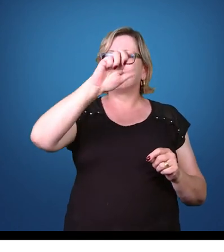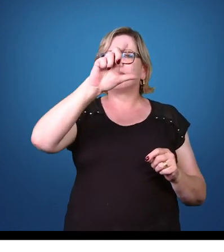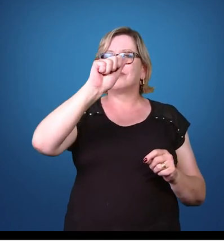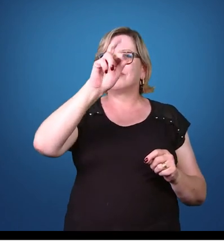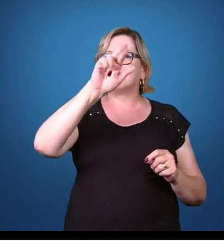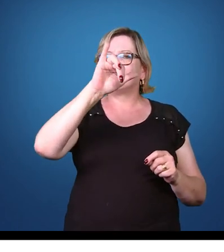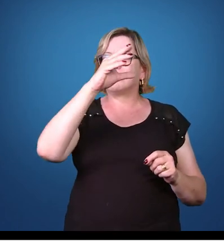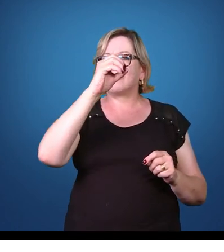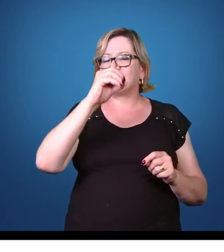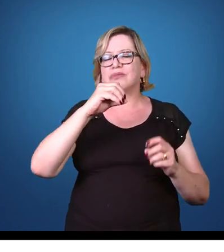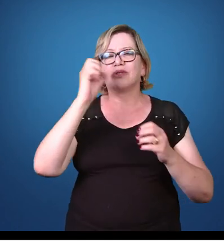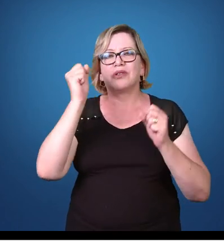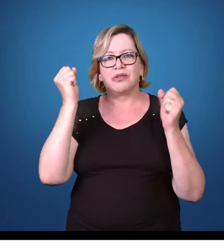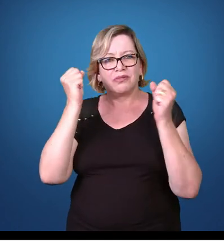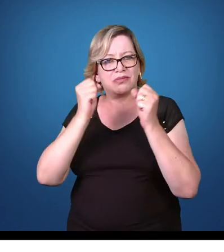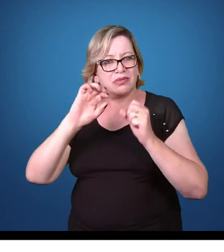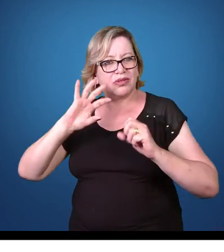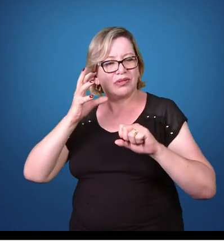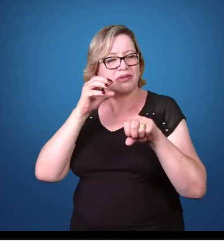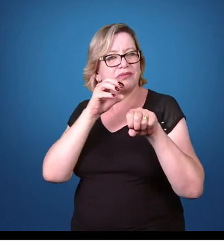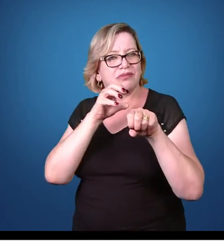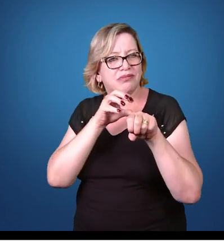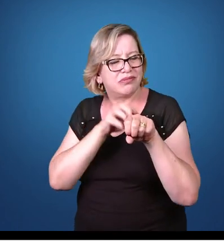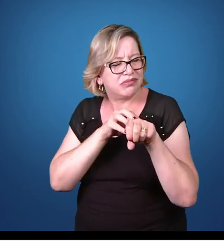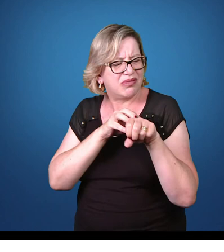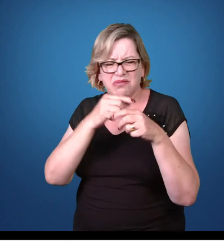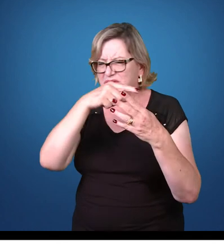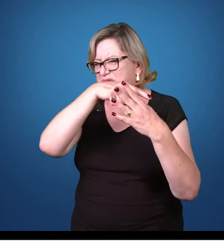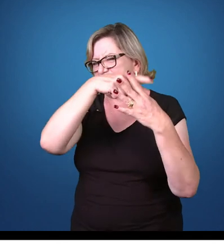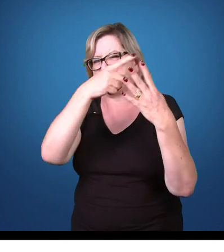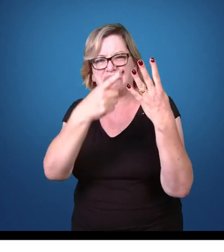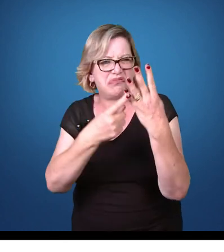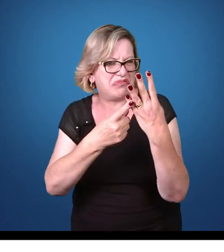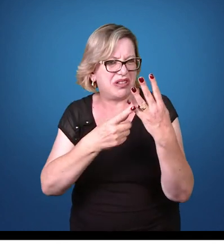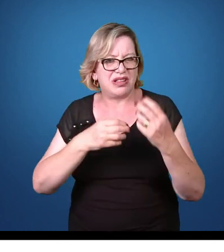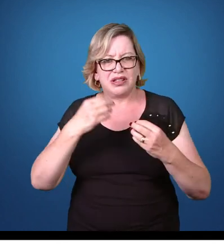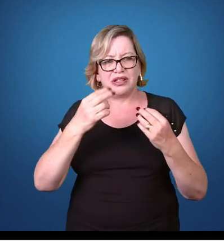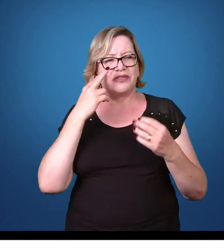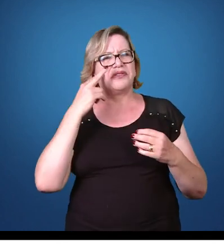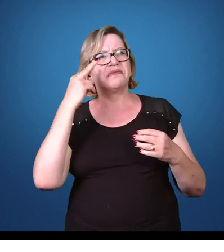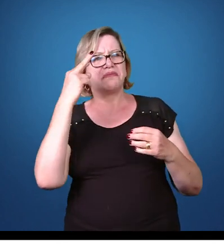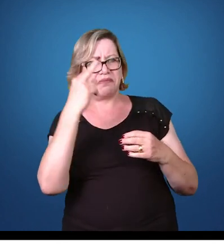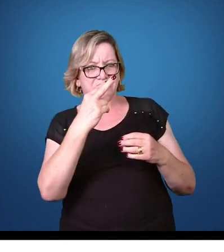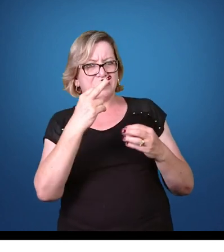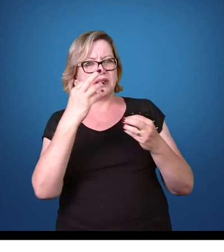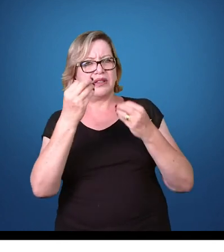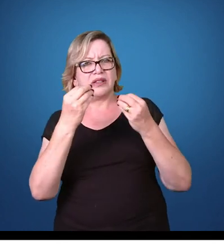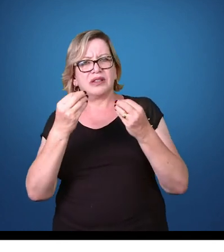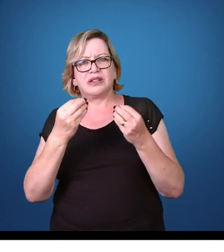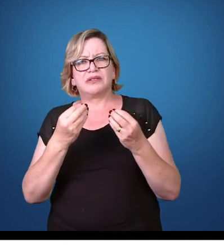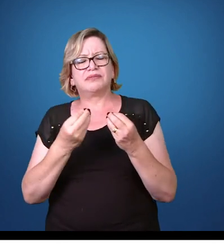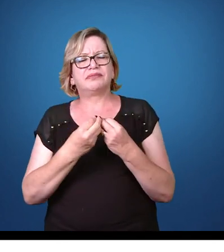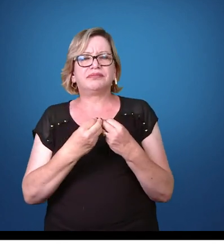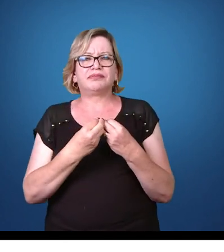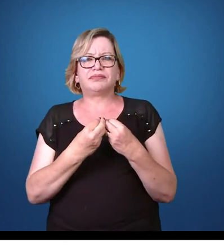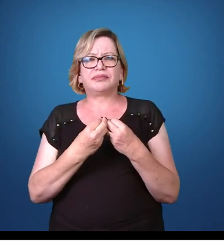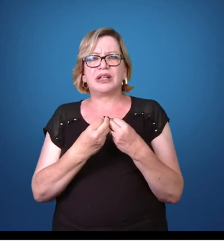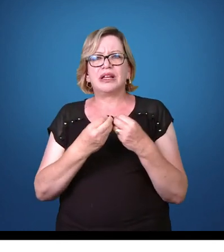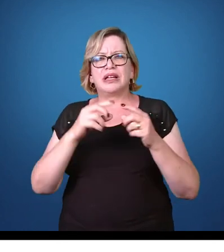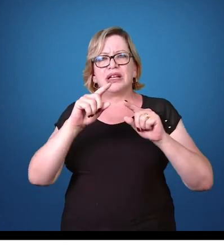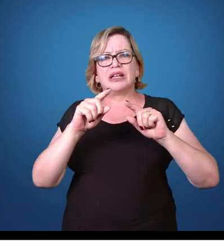causado por plasmodium falcíparum, plasmodium vivax ovale ou pelo plasmodium malária.